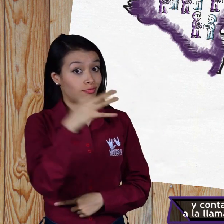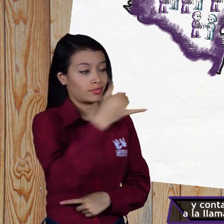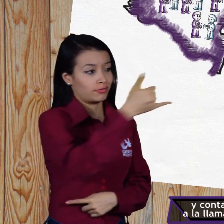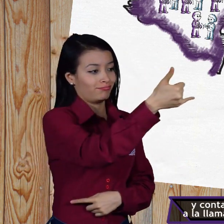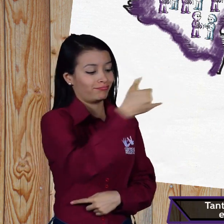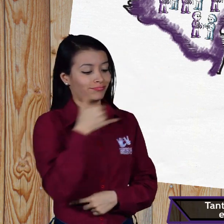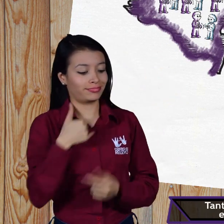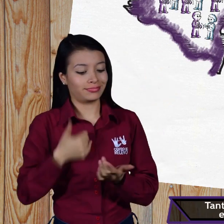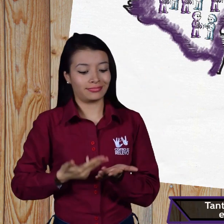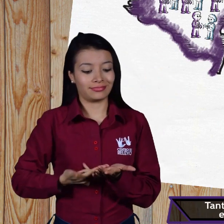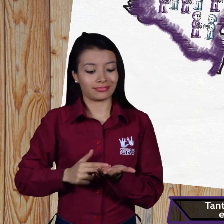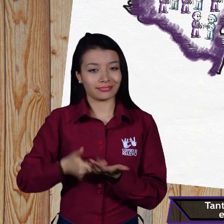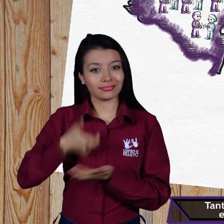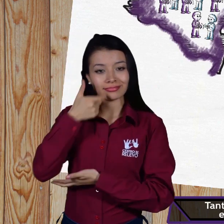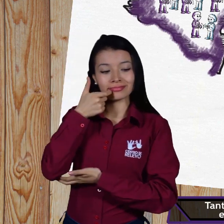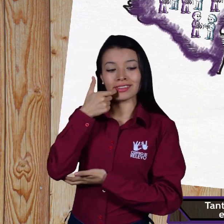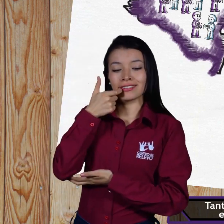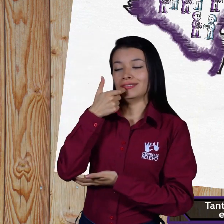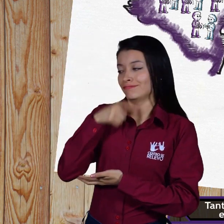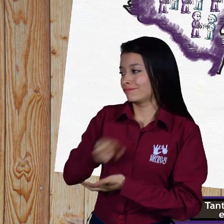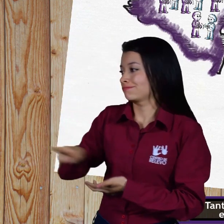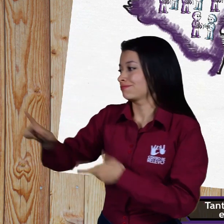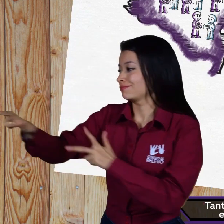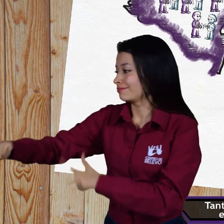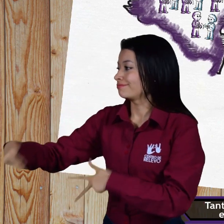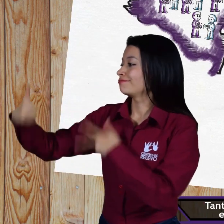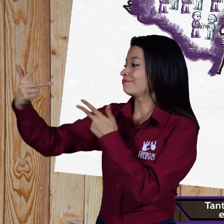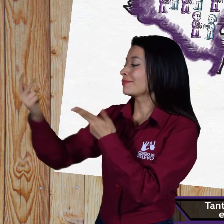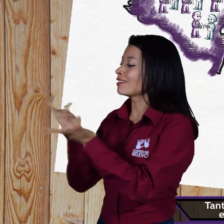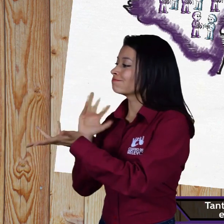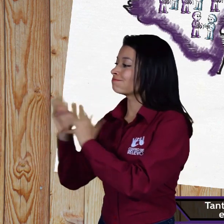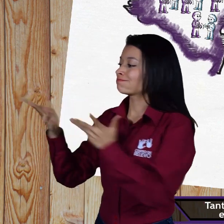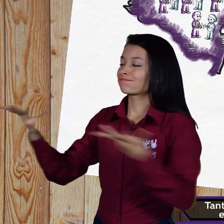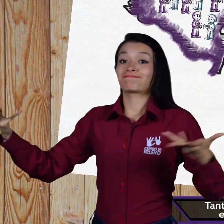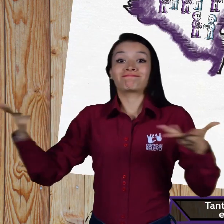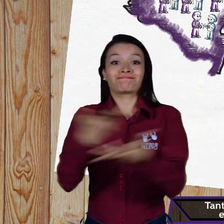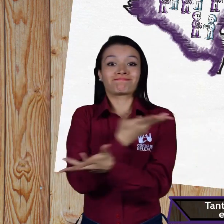mediada. Tantos sordos como oyentes pueden usar el servicio, ya que es en doble guía.